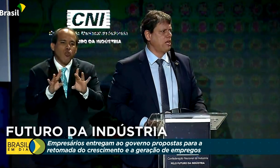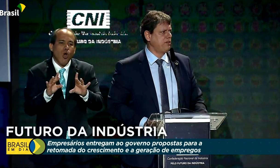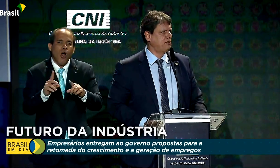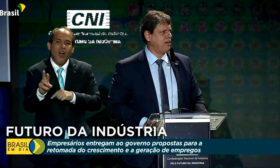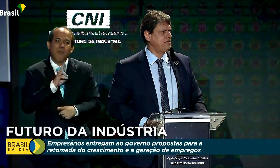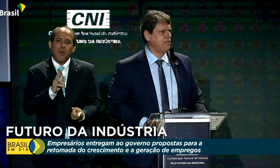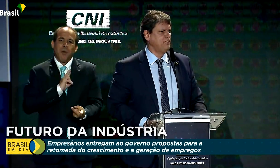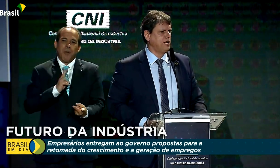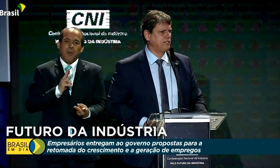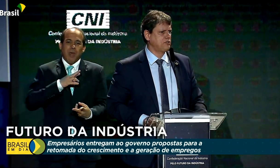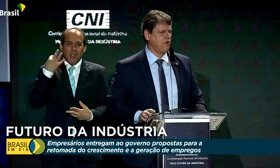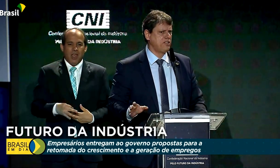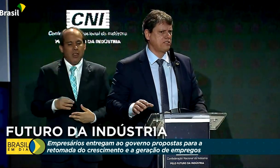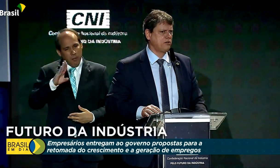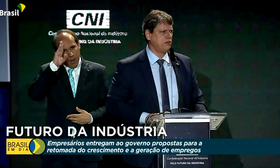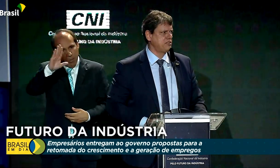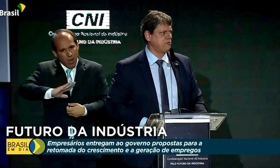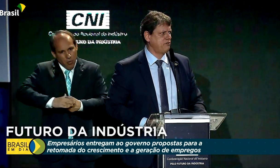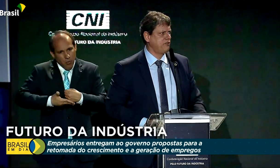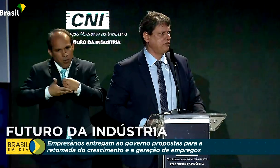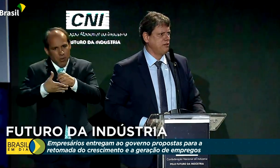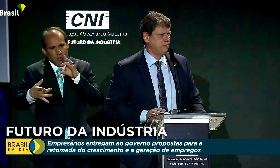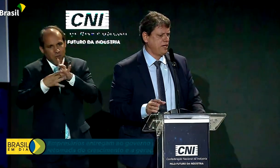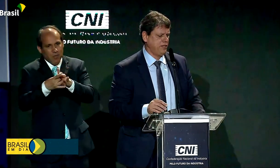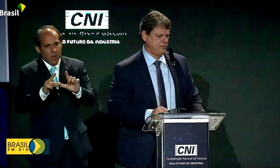senhores têm sido fundamentais na transformação que nós estamos vivendo.